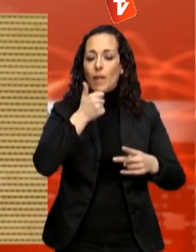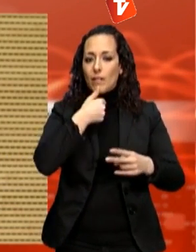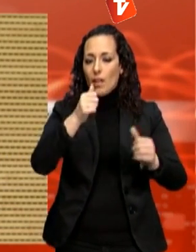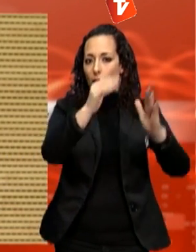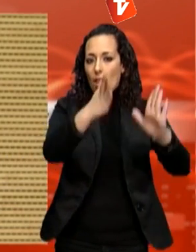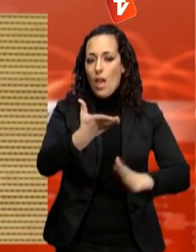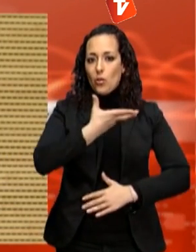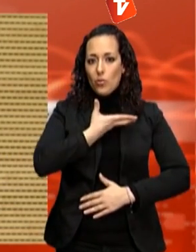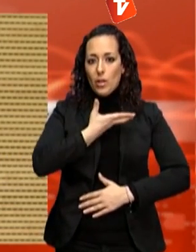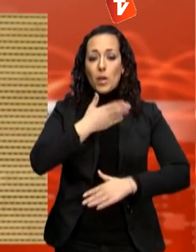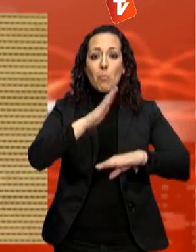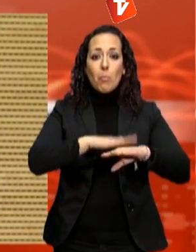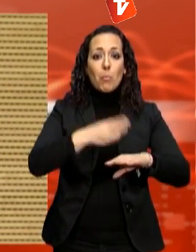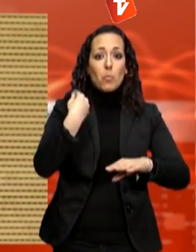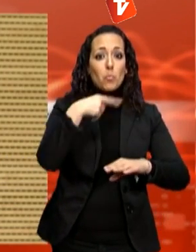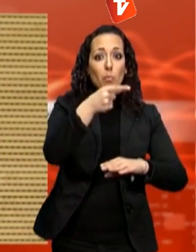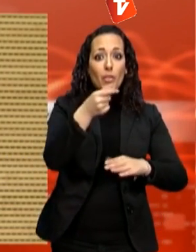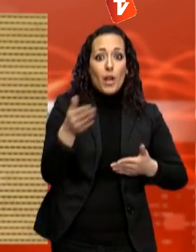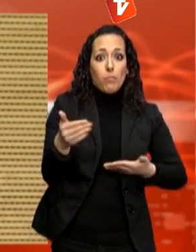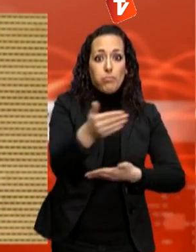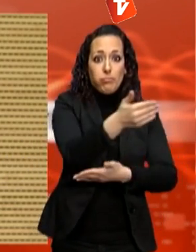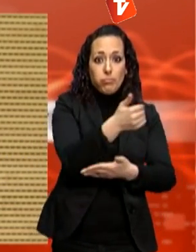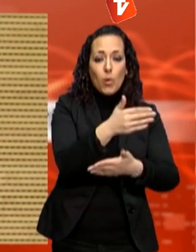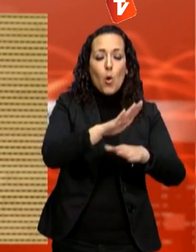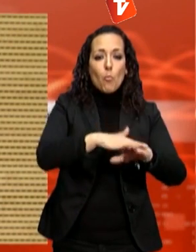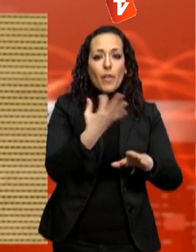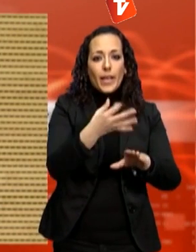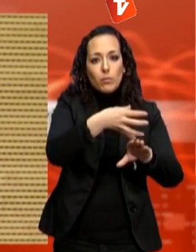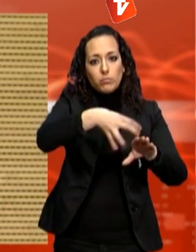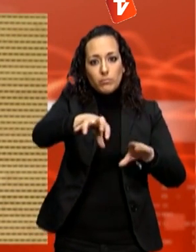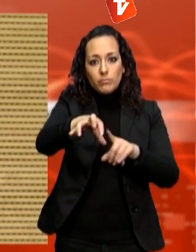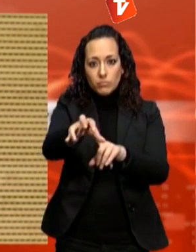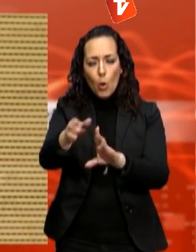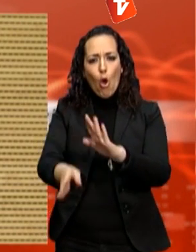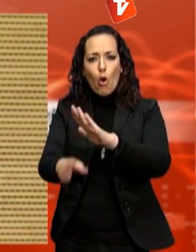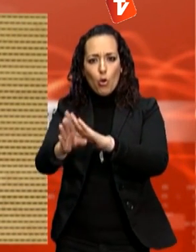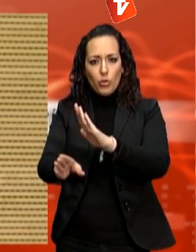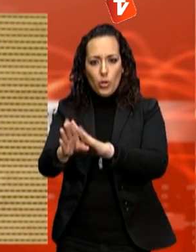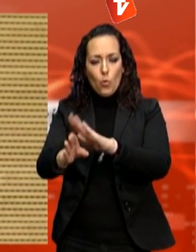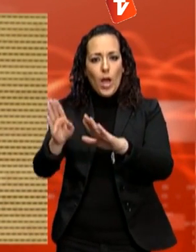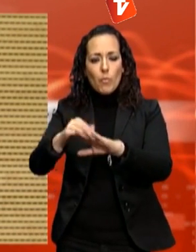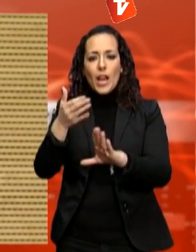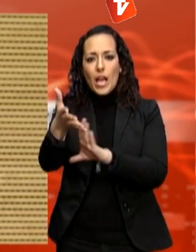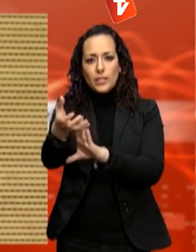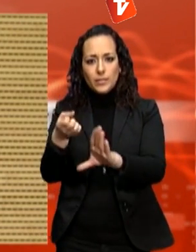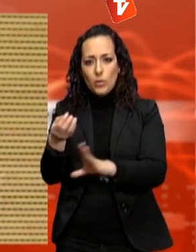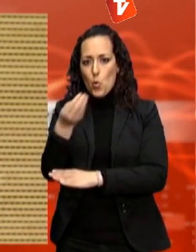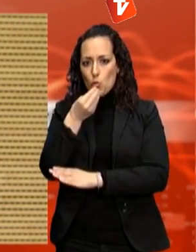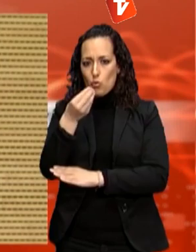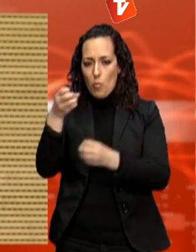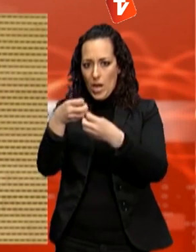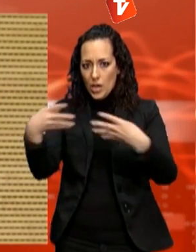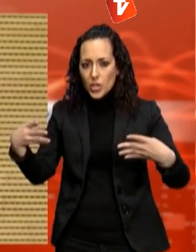'estalvi i eficiència energètica i l'altra part a altres necessitats de la població i serveis que en aquests moments